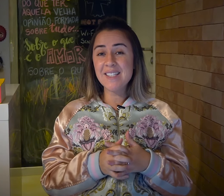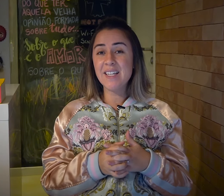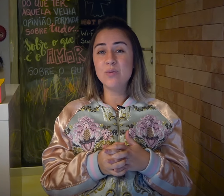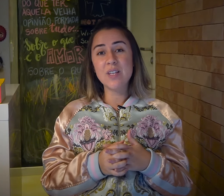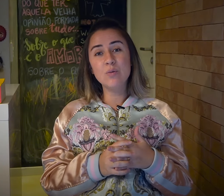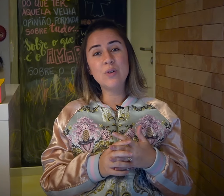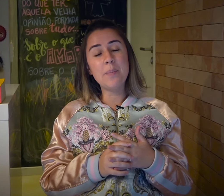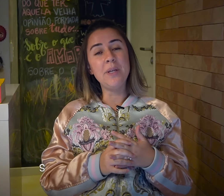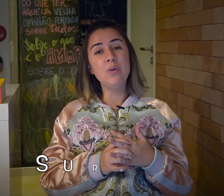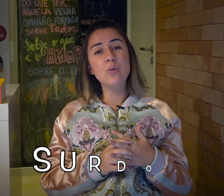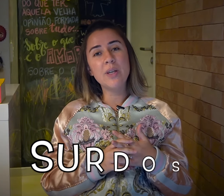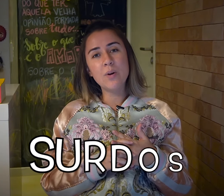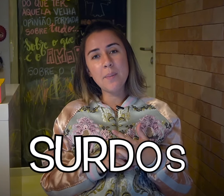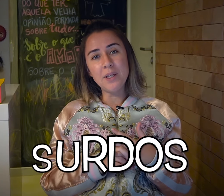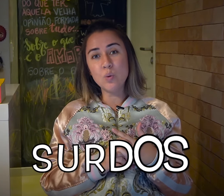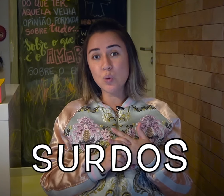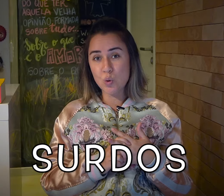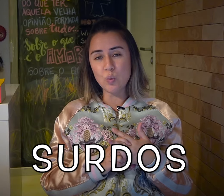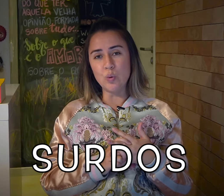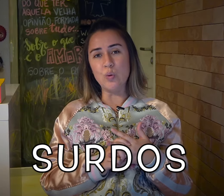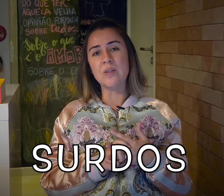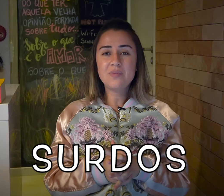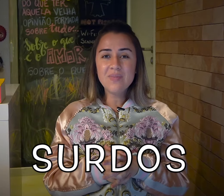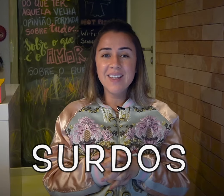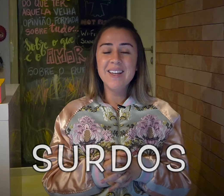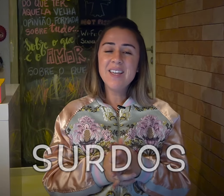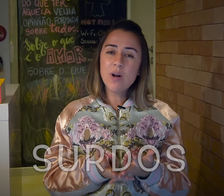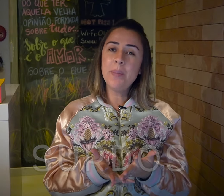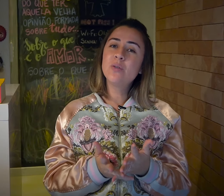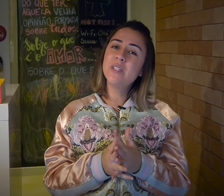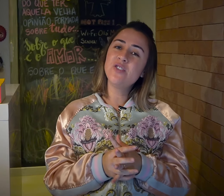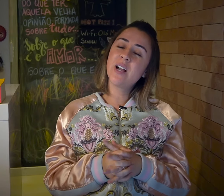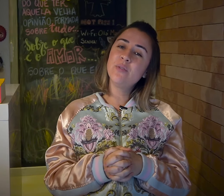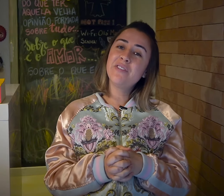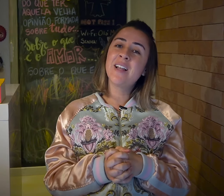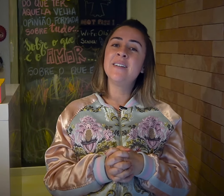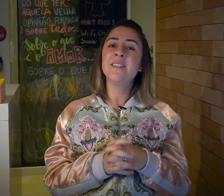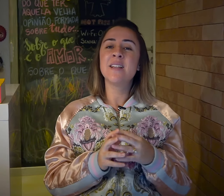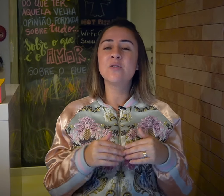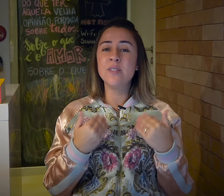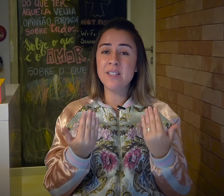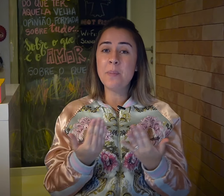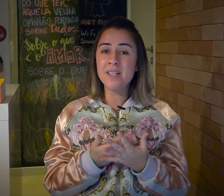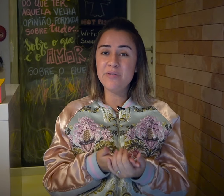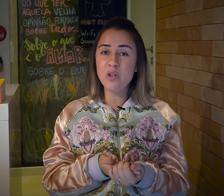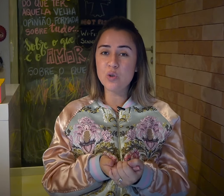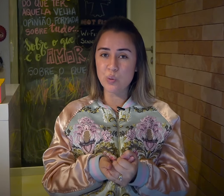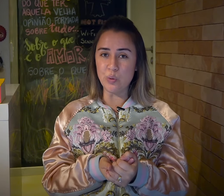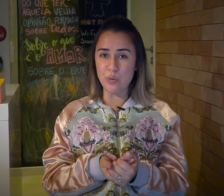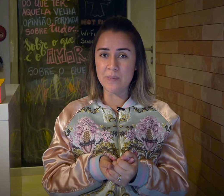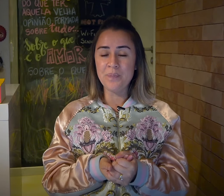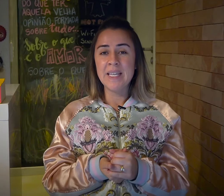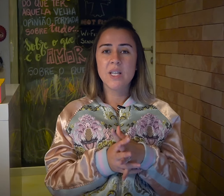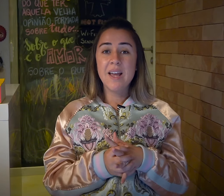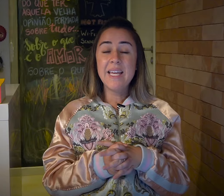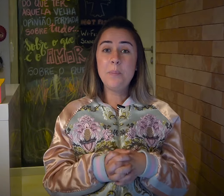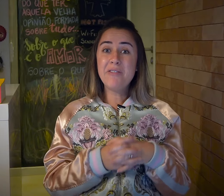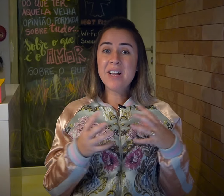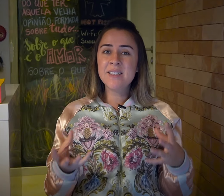resenha do segundo capítulo, que é o capítulo Surdos, que é um capítulo dedicado a falar das relações entre pais e filhos surdos. E pra falar